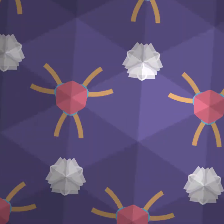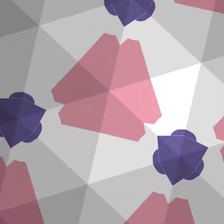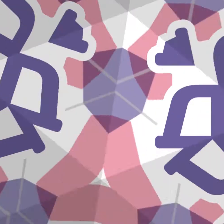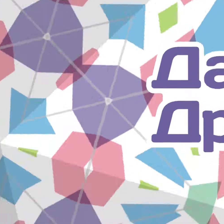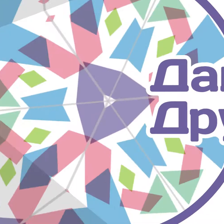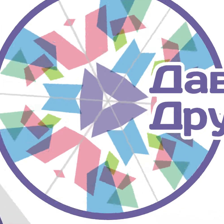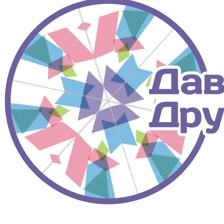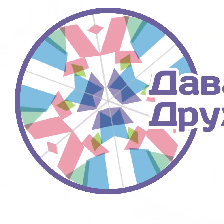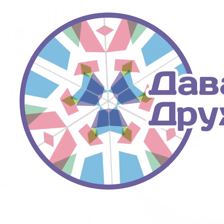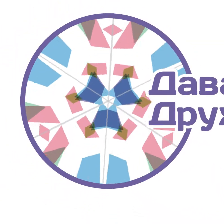Девушки отдыхают